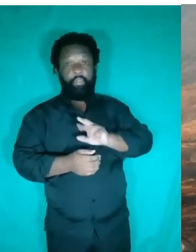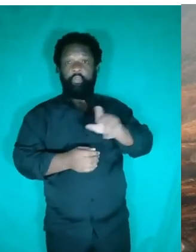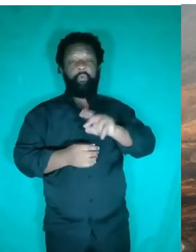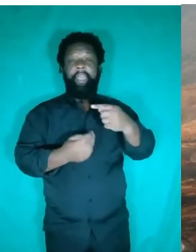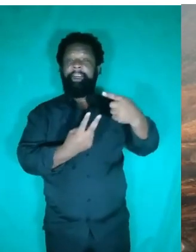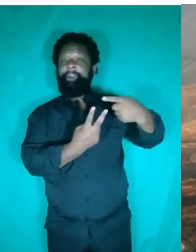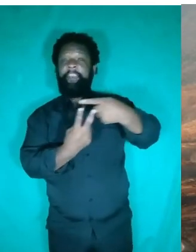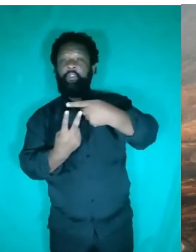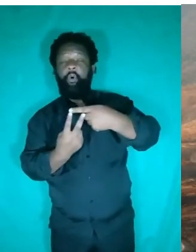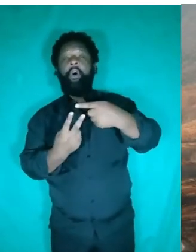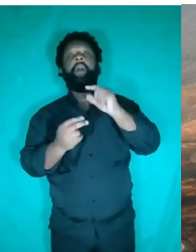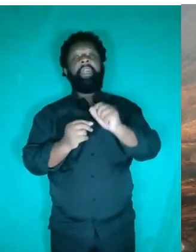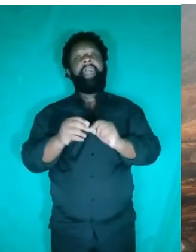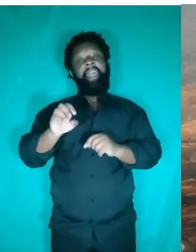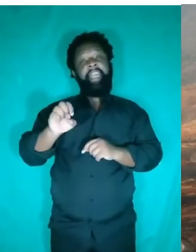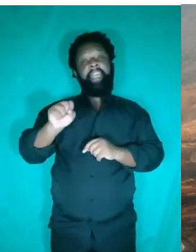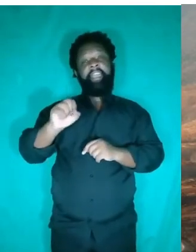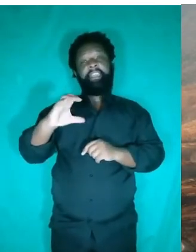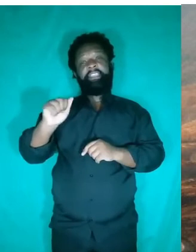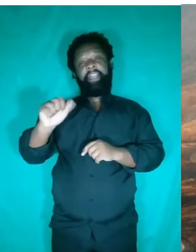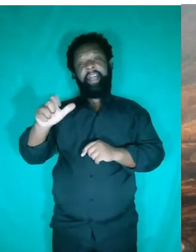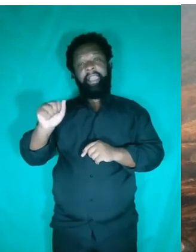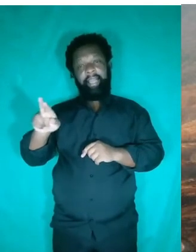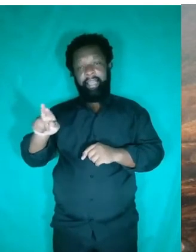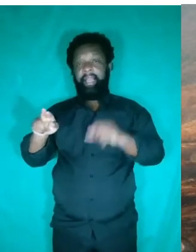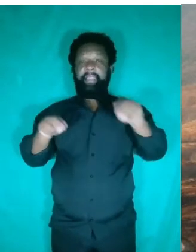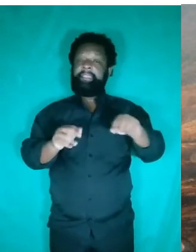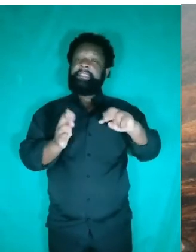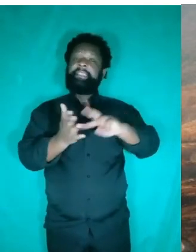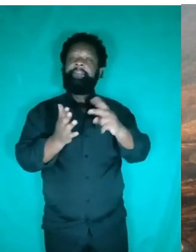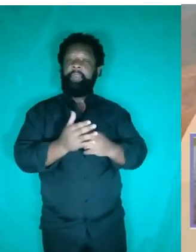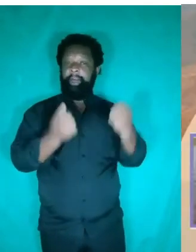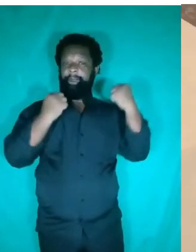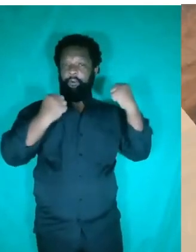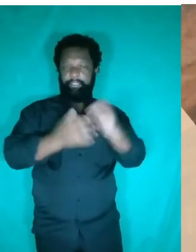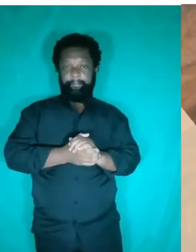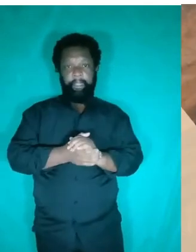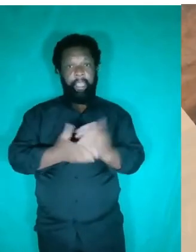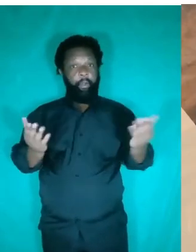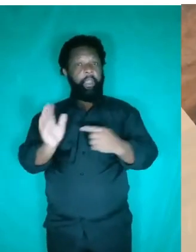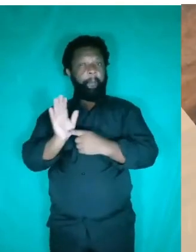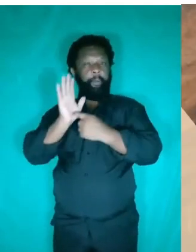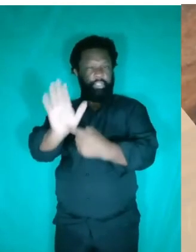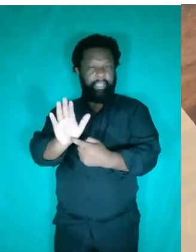vetorial, é uma grandeza escalar. Aqui é a representação da força. Eu vou mostrar aqui a formalização